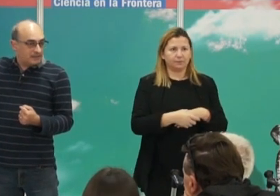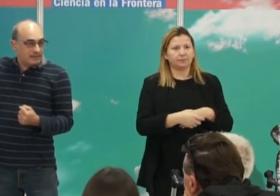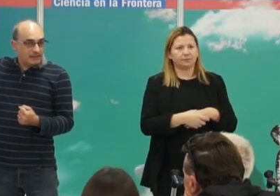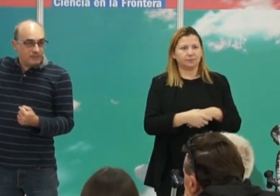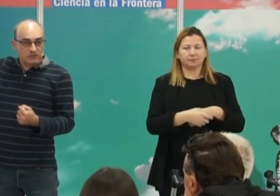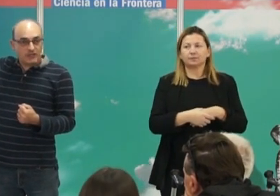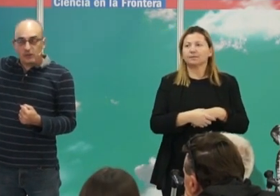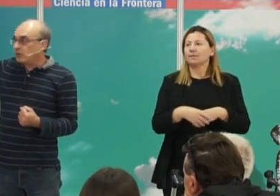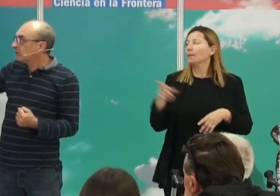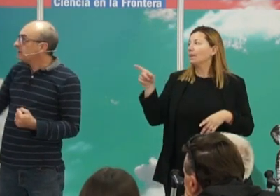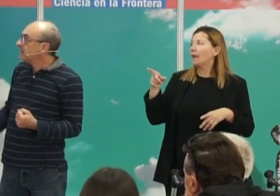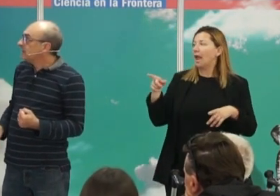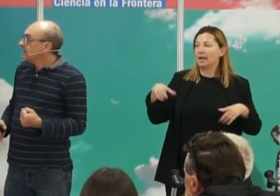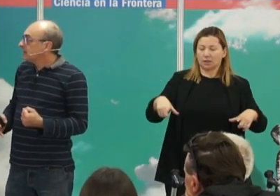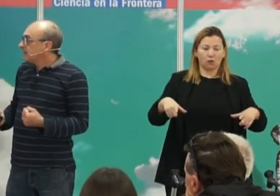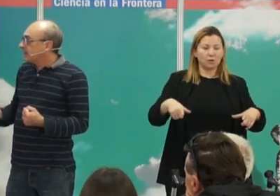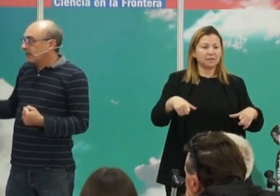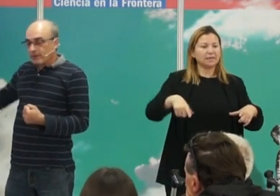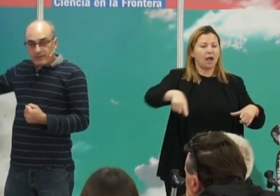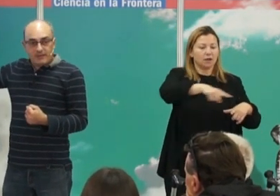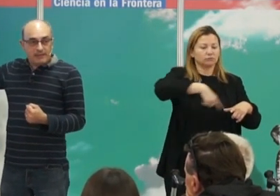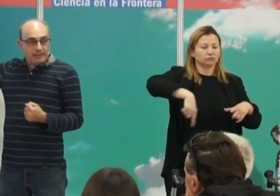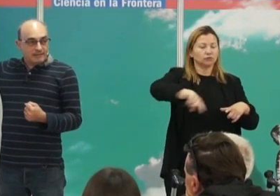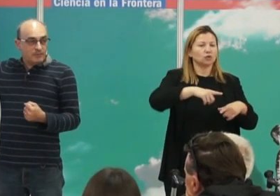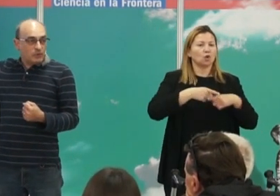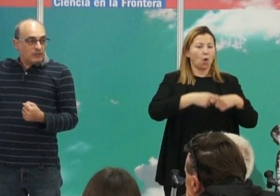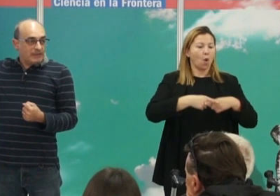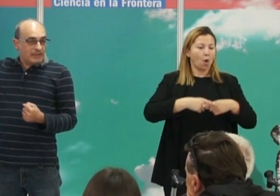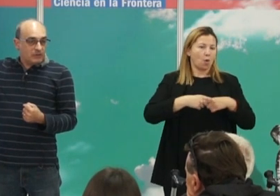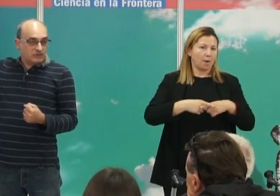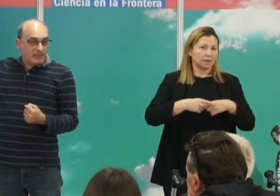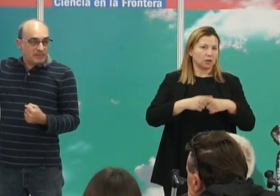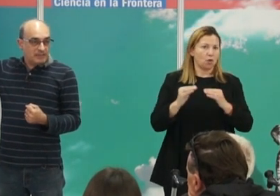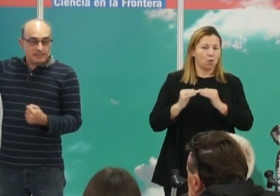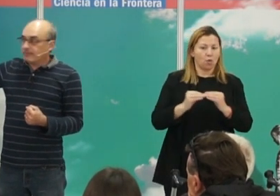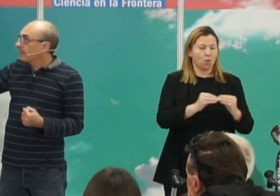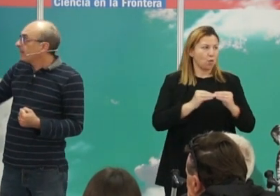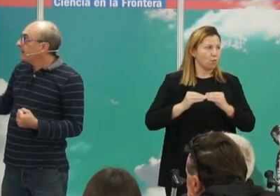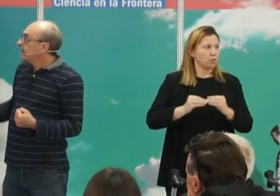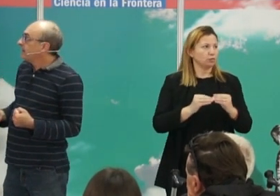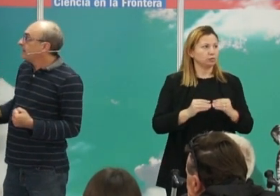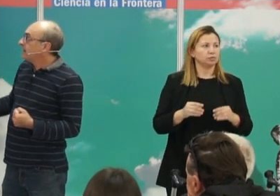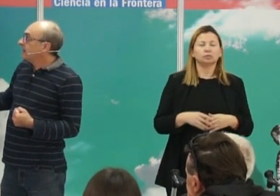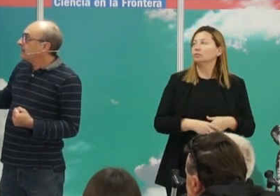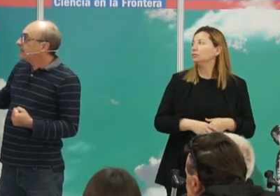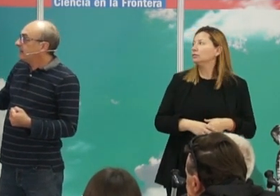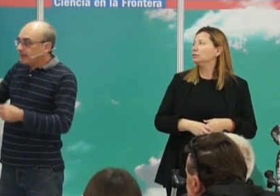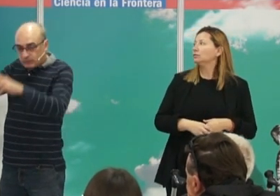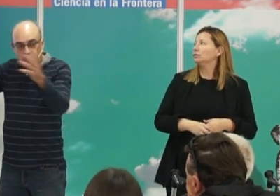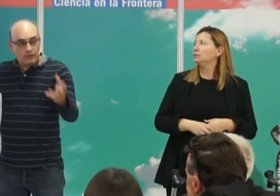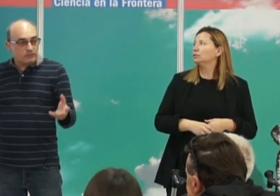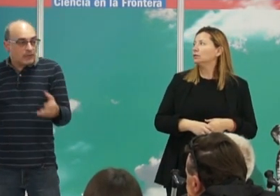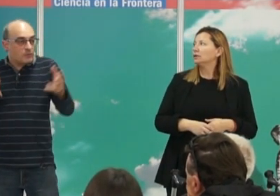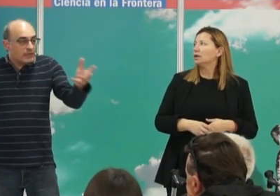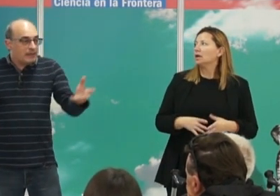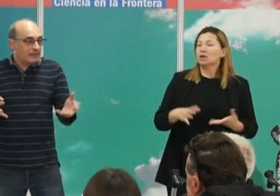fosa común que coincide en el tiempo con la llegada de los yamnaya de